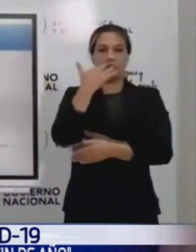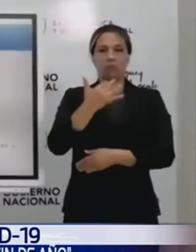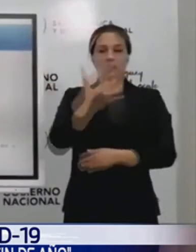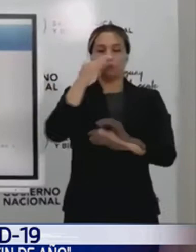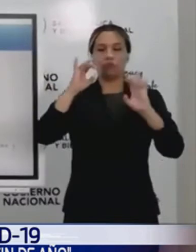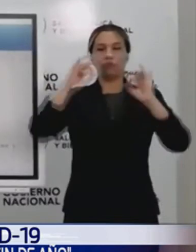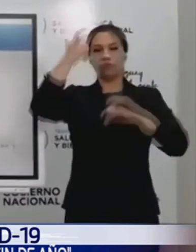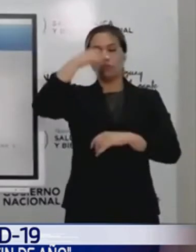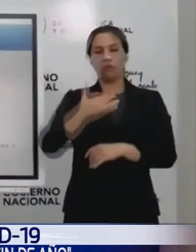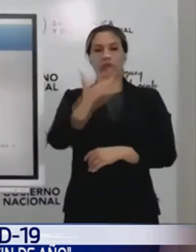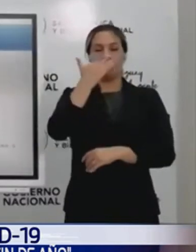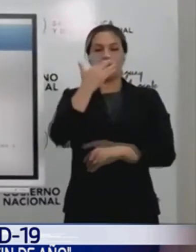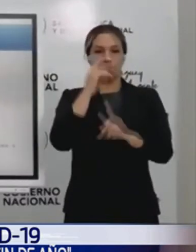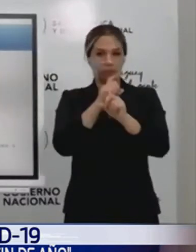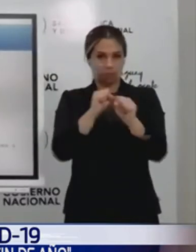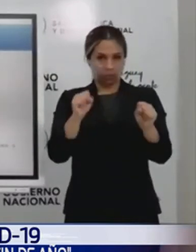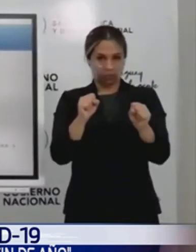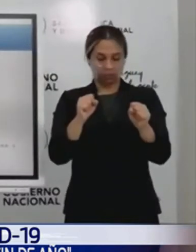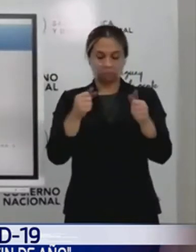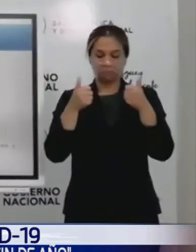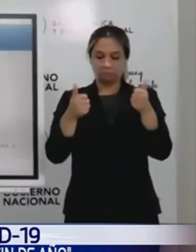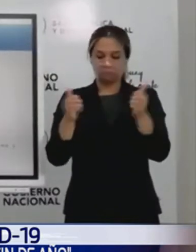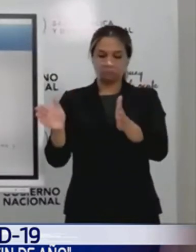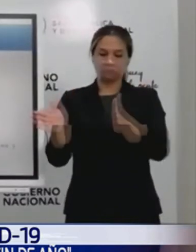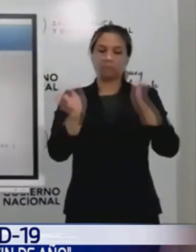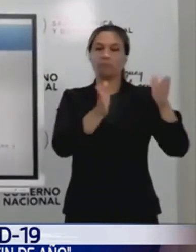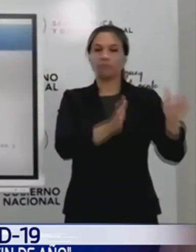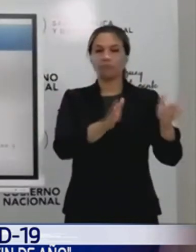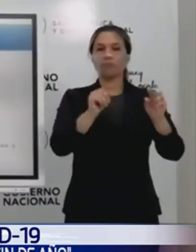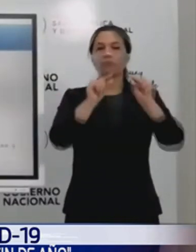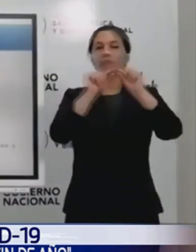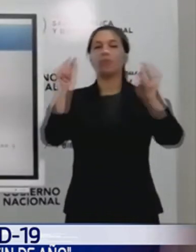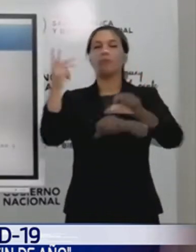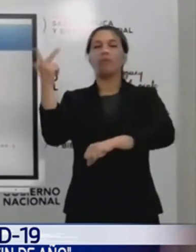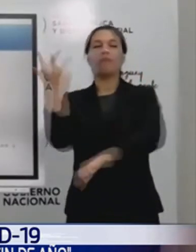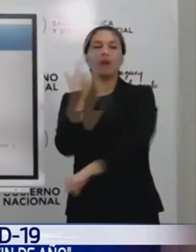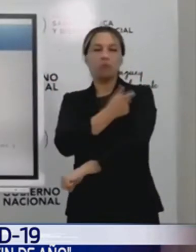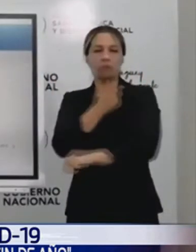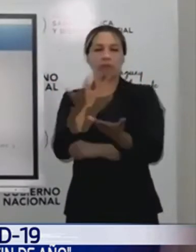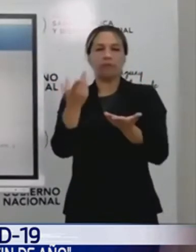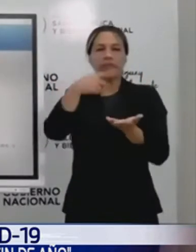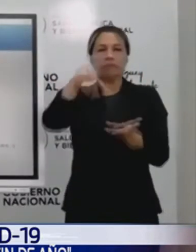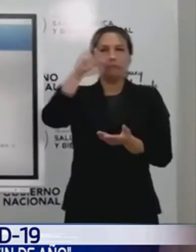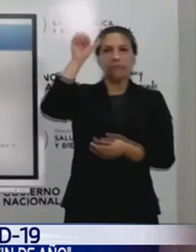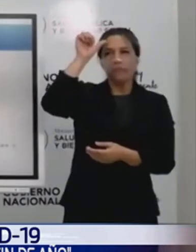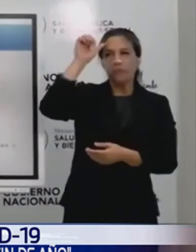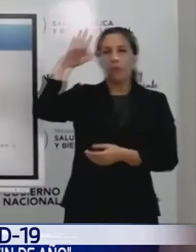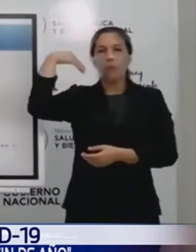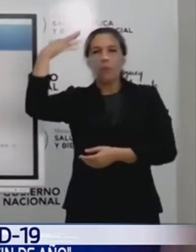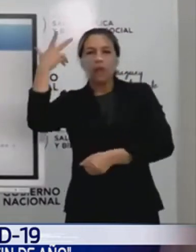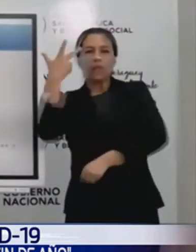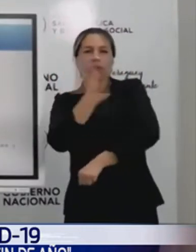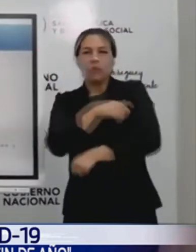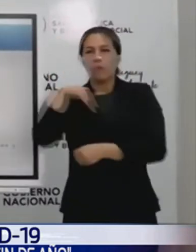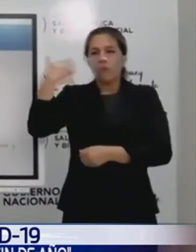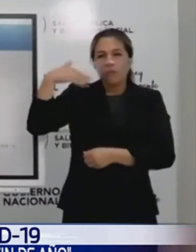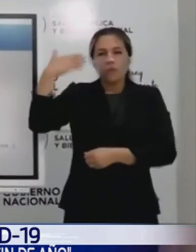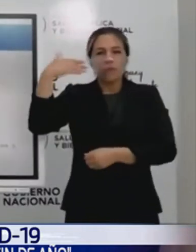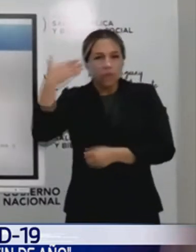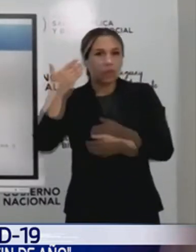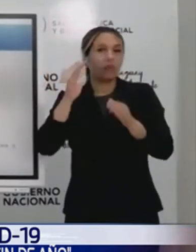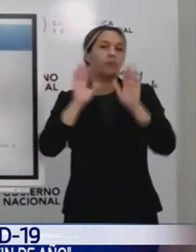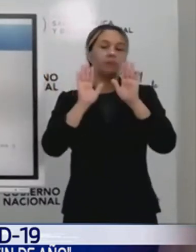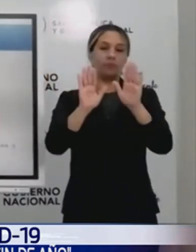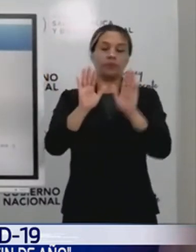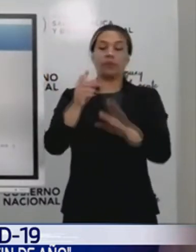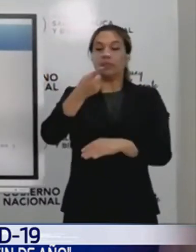Cambiando un poco de tema, el tema de vacunas. ¿Cuándo llegará? Es la pregunta que todos nos hacemos. Todo lo que está apuntando para